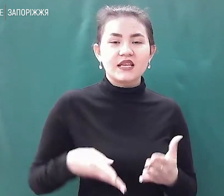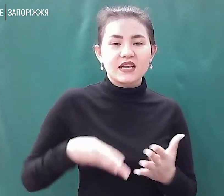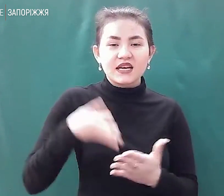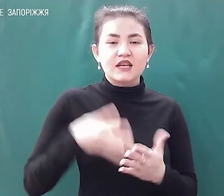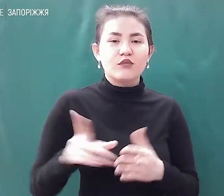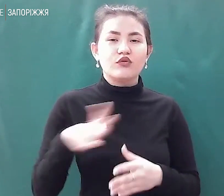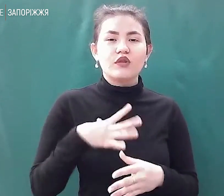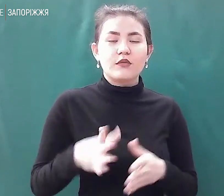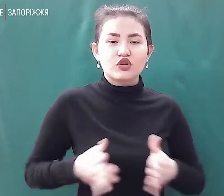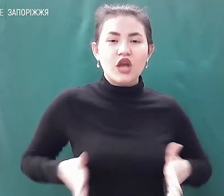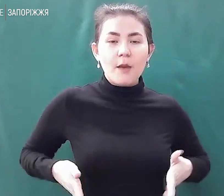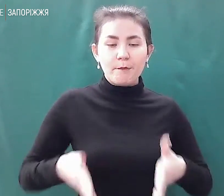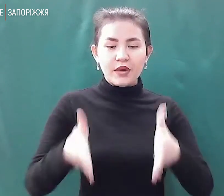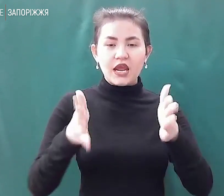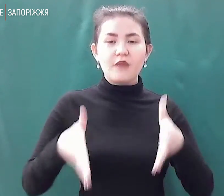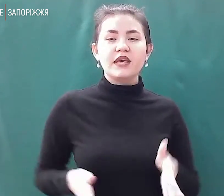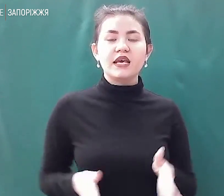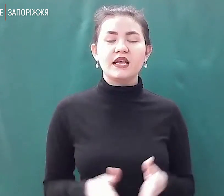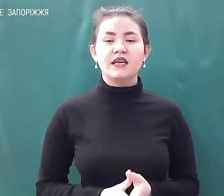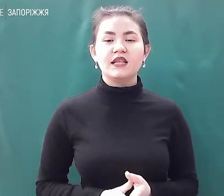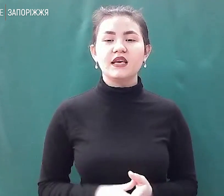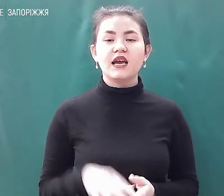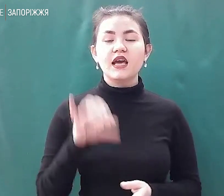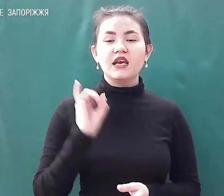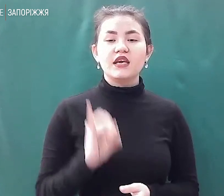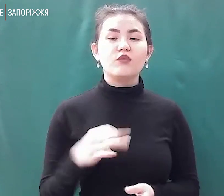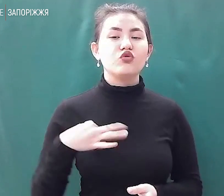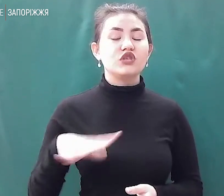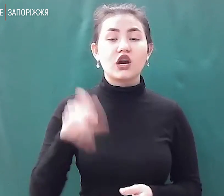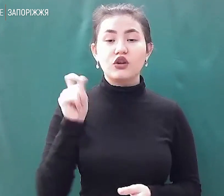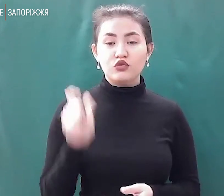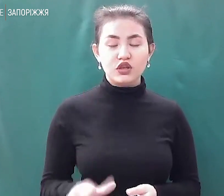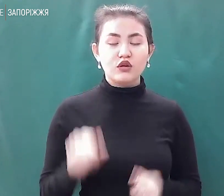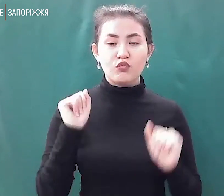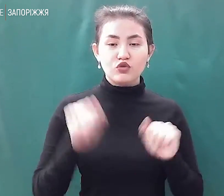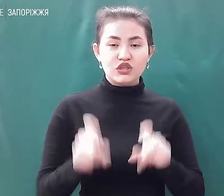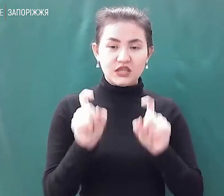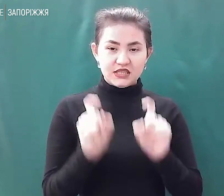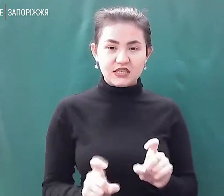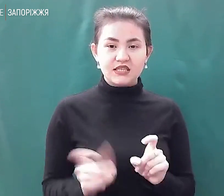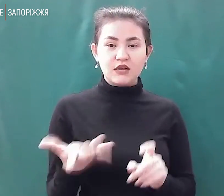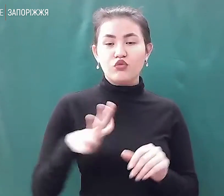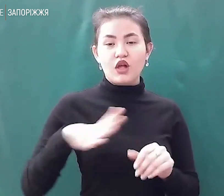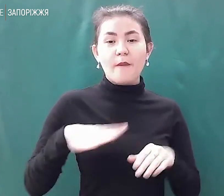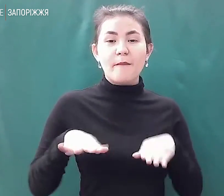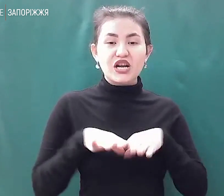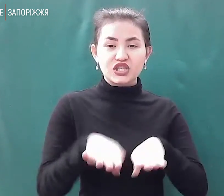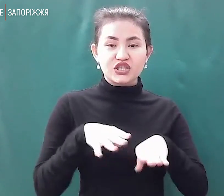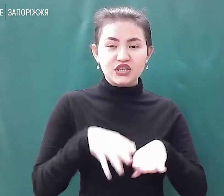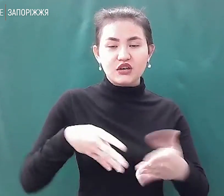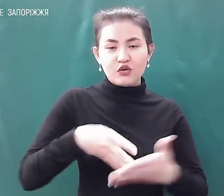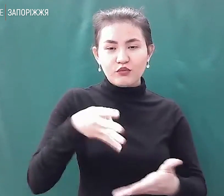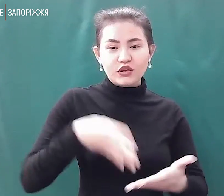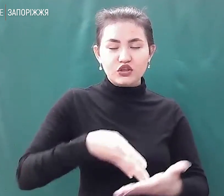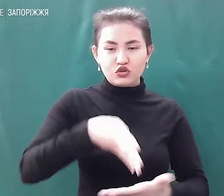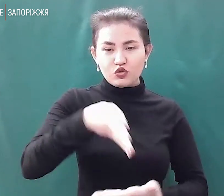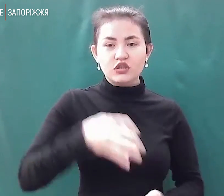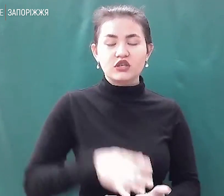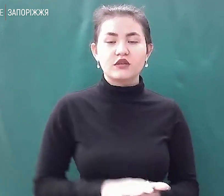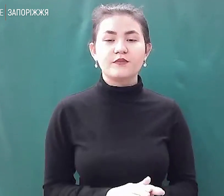лінії, і будь-яка людина могла просто сісти, аби була машинка, і робити прямі строчки. Є й окремо цех,